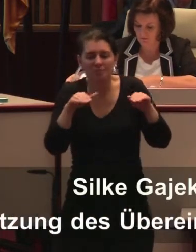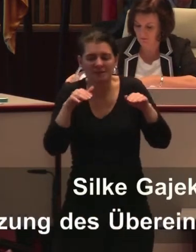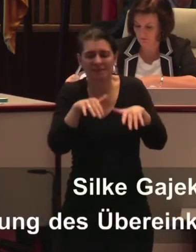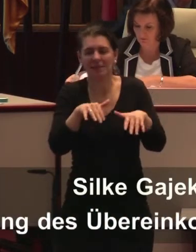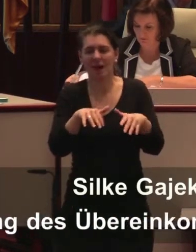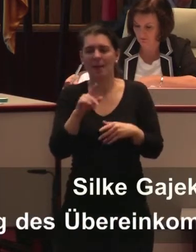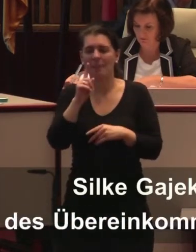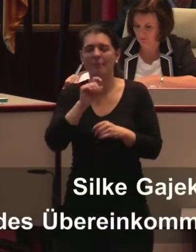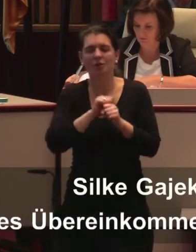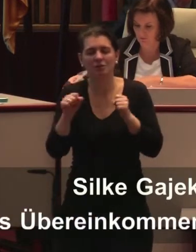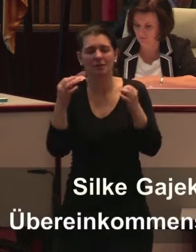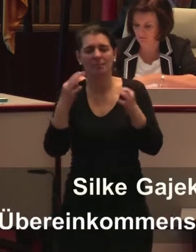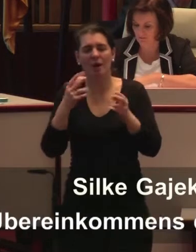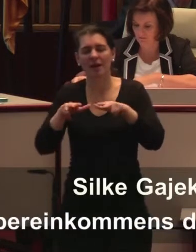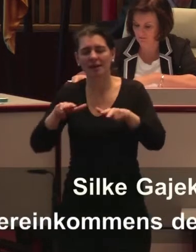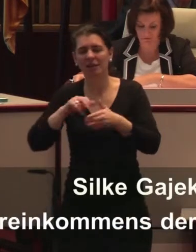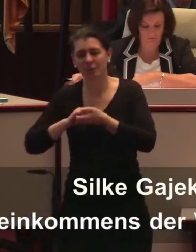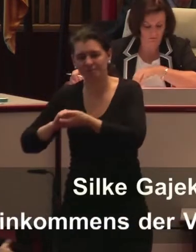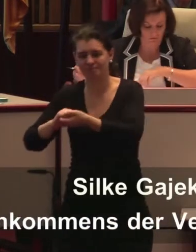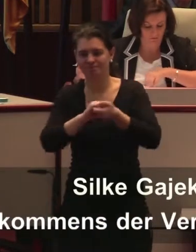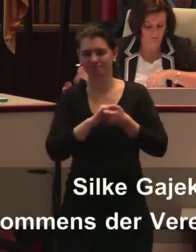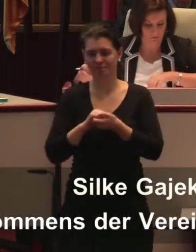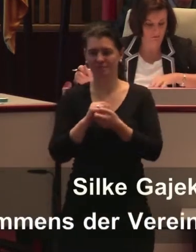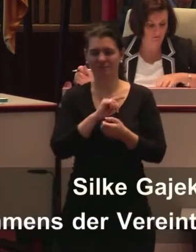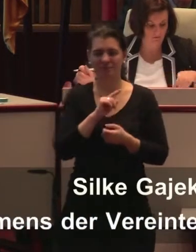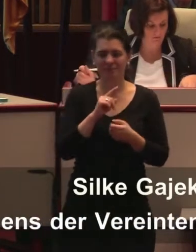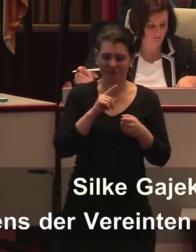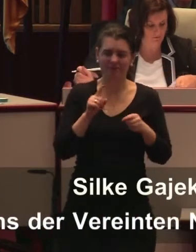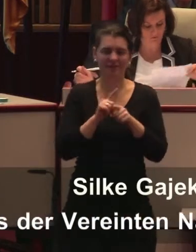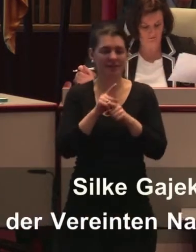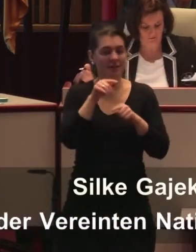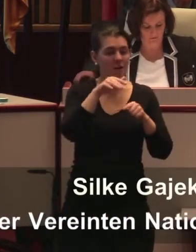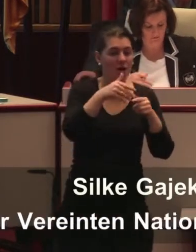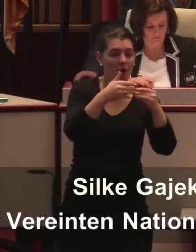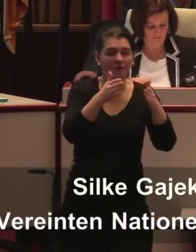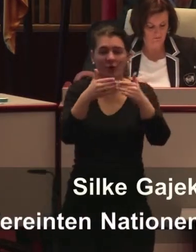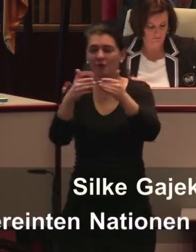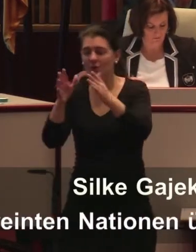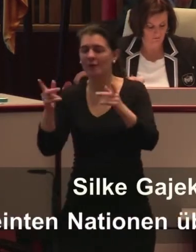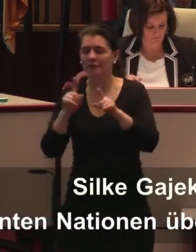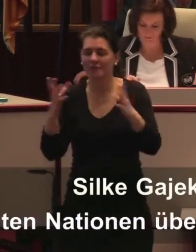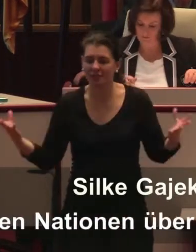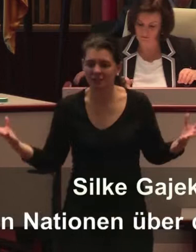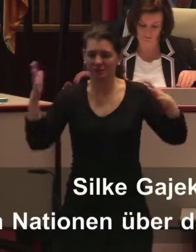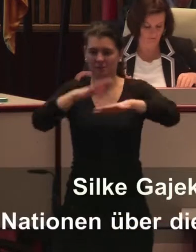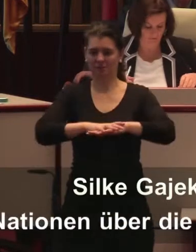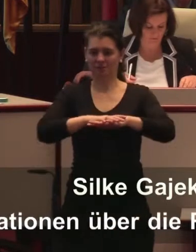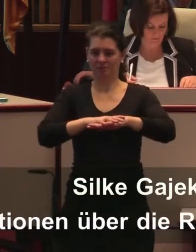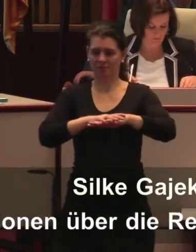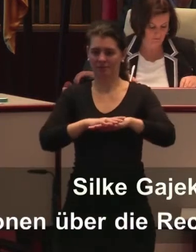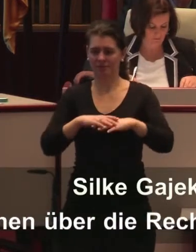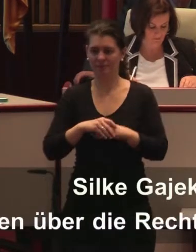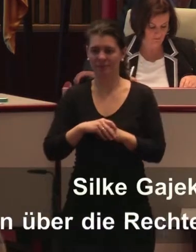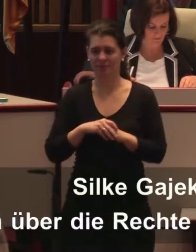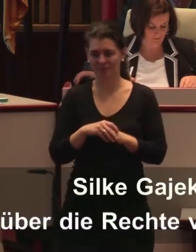und der ärgert mich insbesondere, weil der hier heute auch so blumig dargestellt wurde, Bewusstseinsbildung. Wenn wir uns